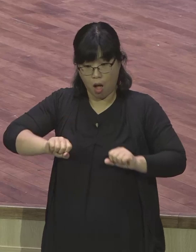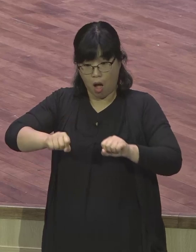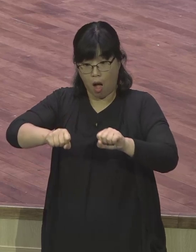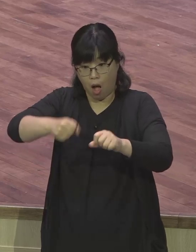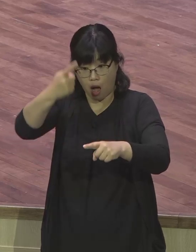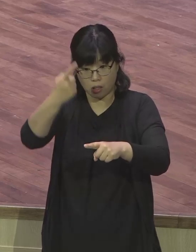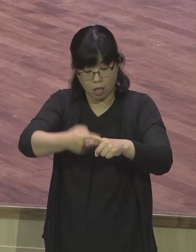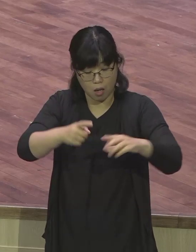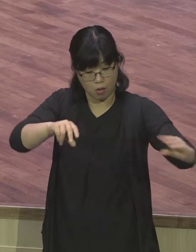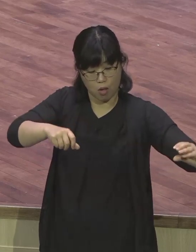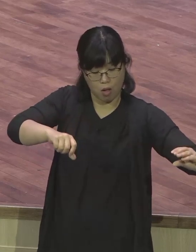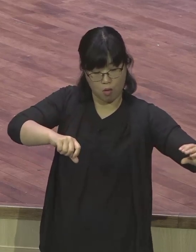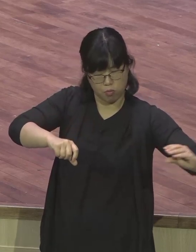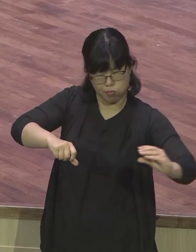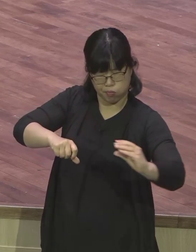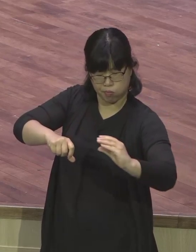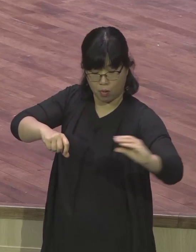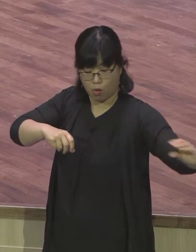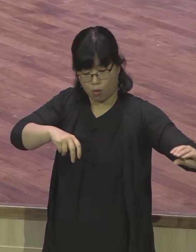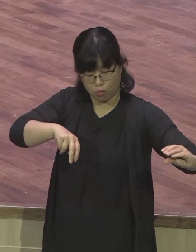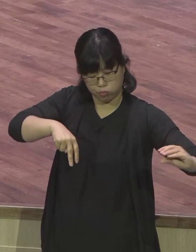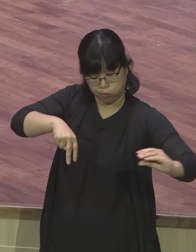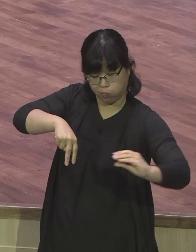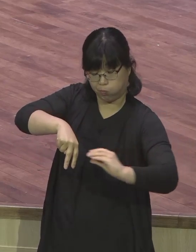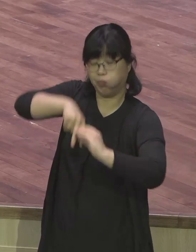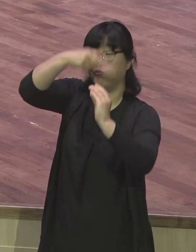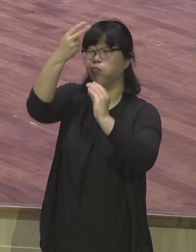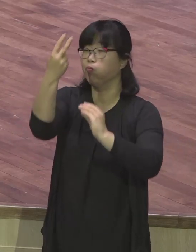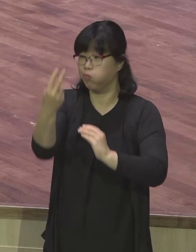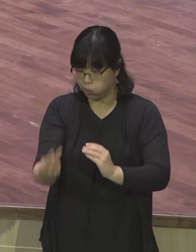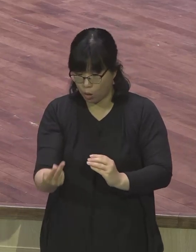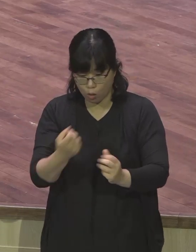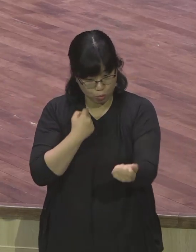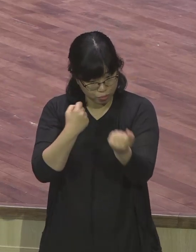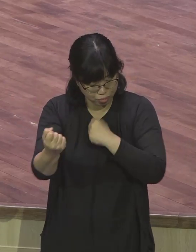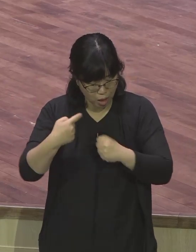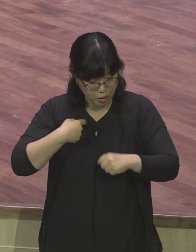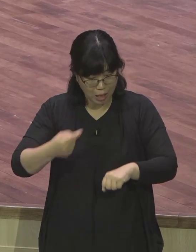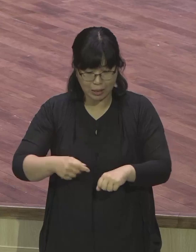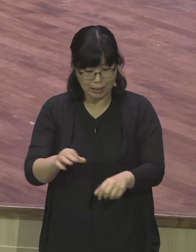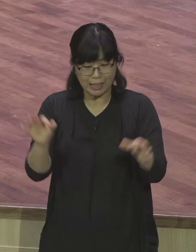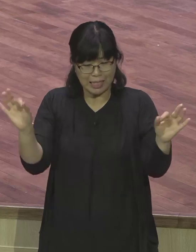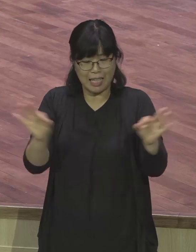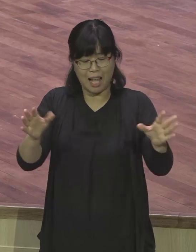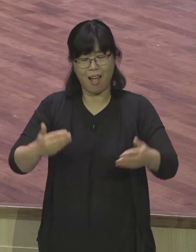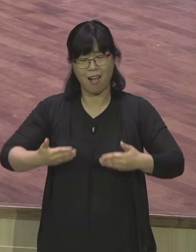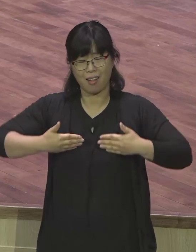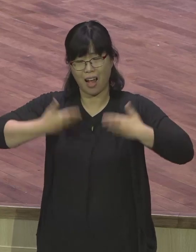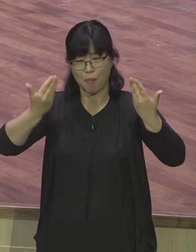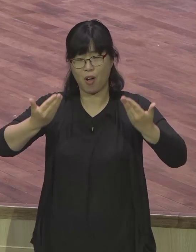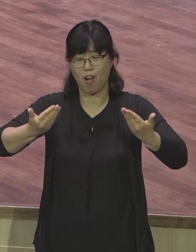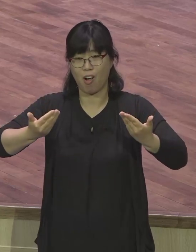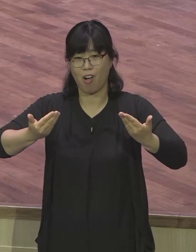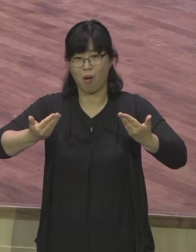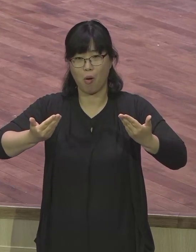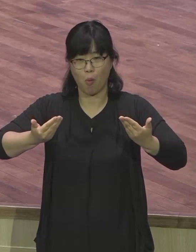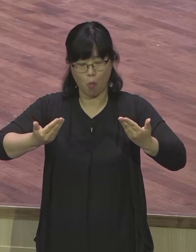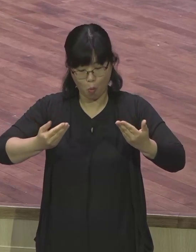몸에 몸을 안 다치도록 보호하시면서 하나님의 은혜 속으로 들어오게 하셨다는 것을 확인하면서 감사하게